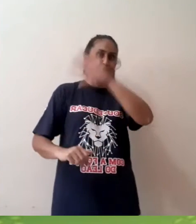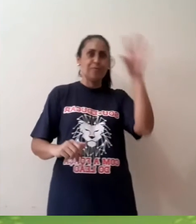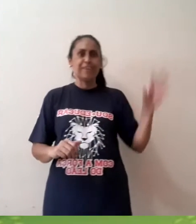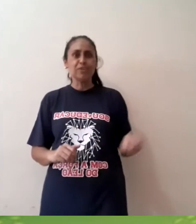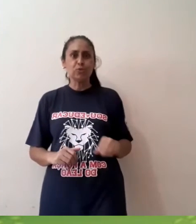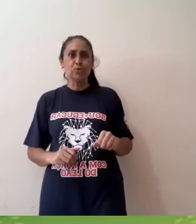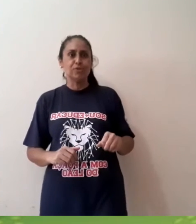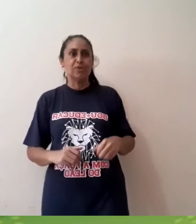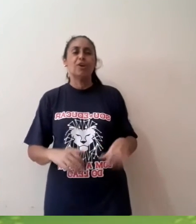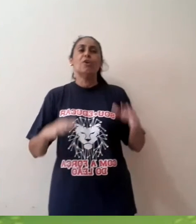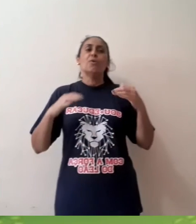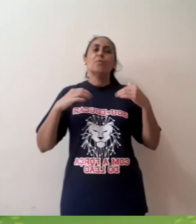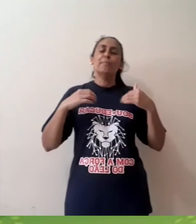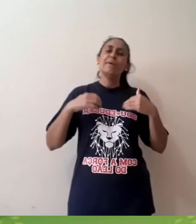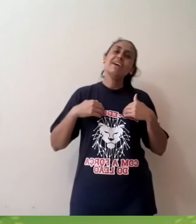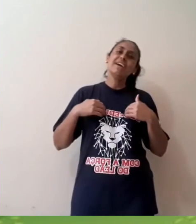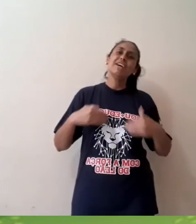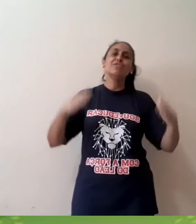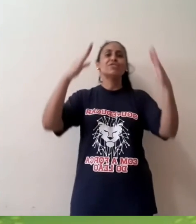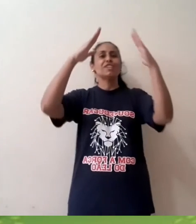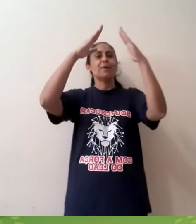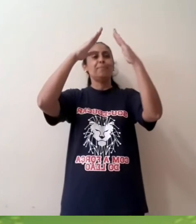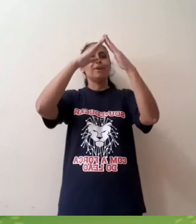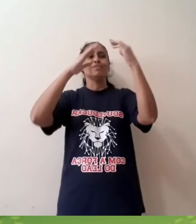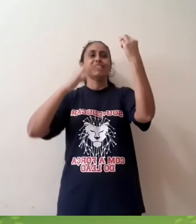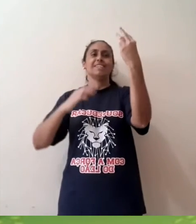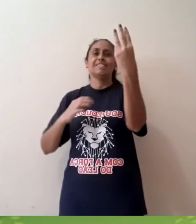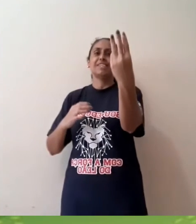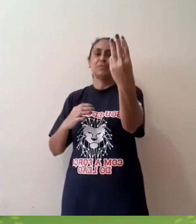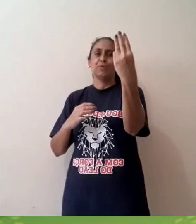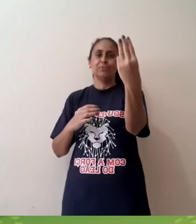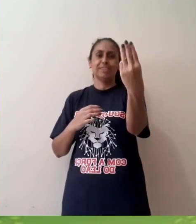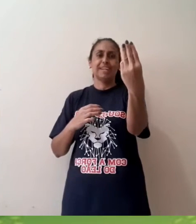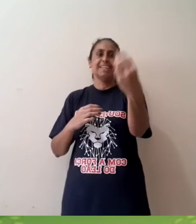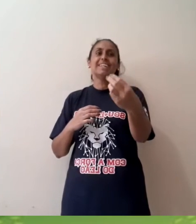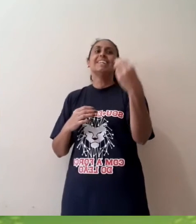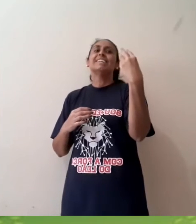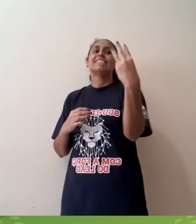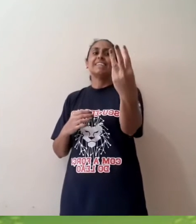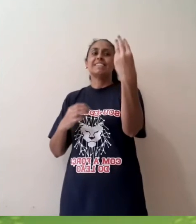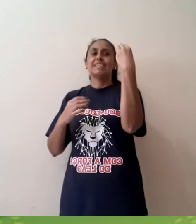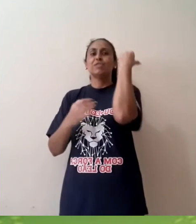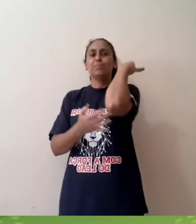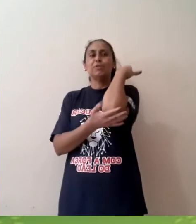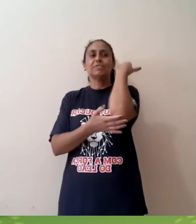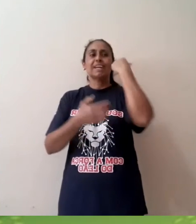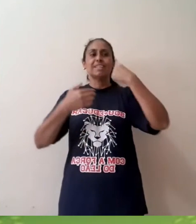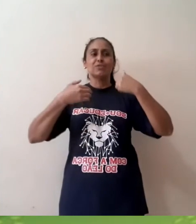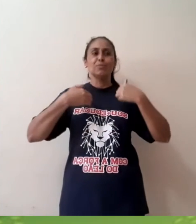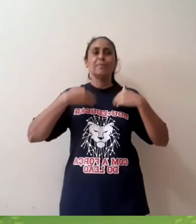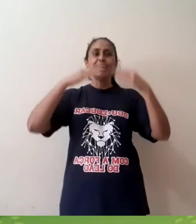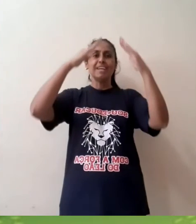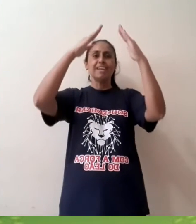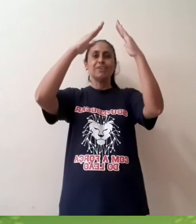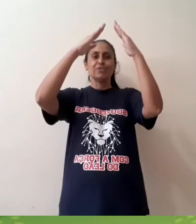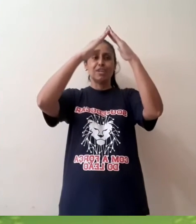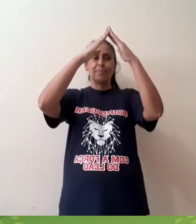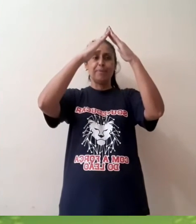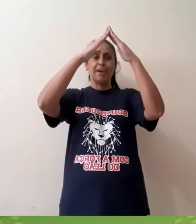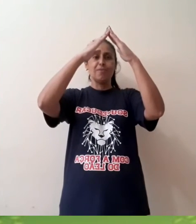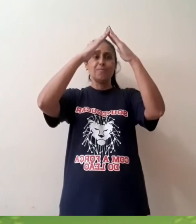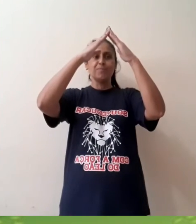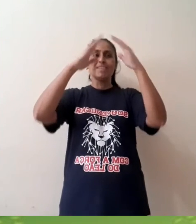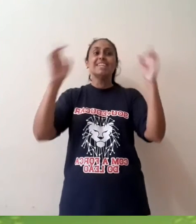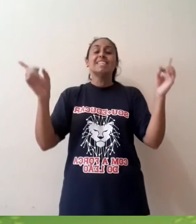vez? Agora falando tudo. O meu chapéu tem três pontas. Tem três pontas, o meu